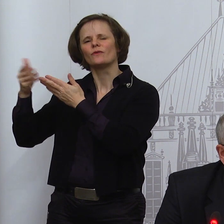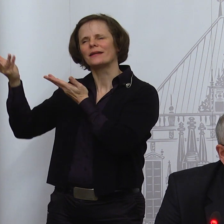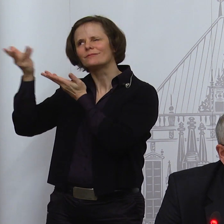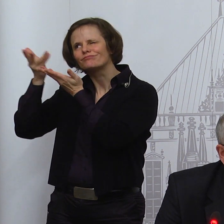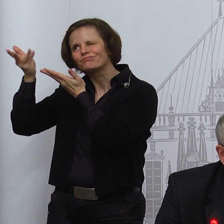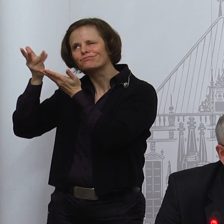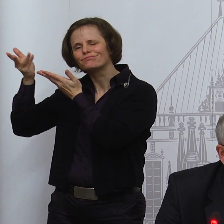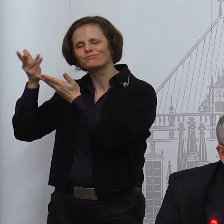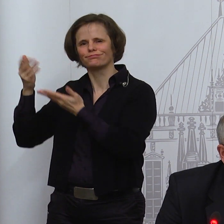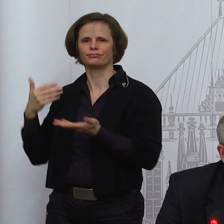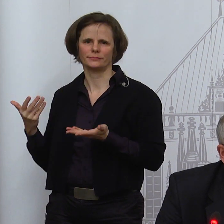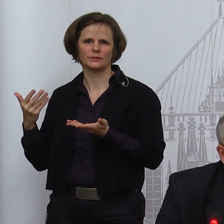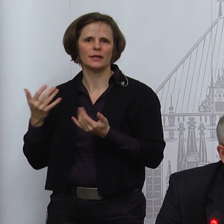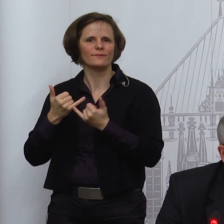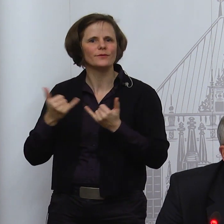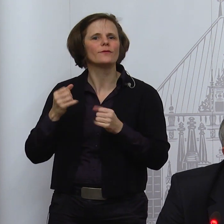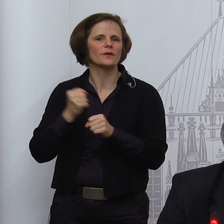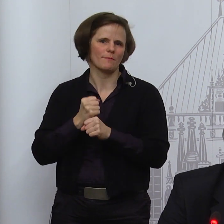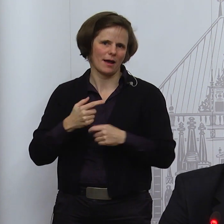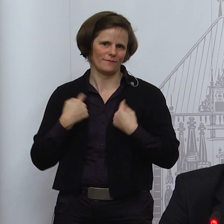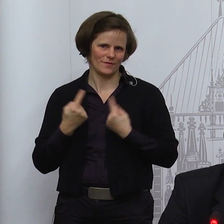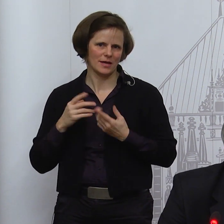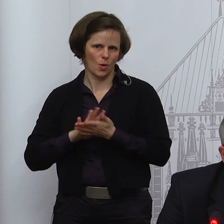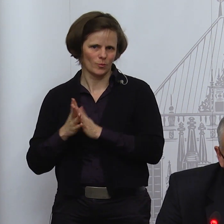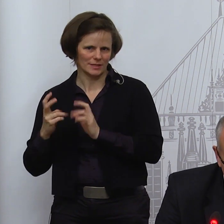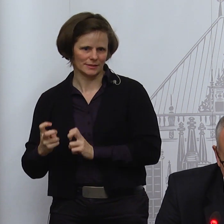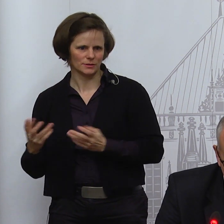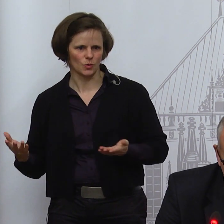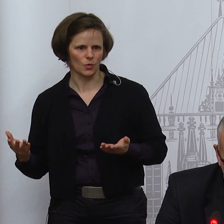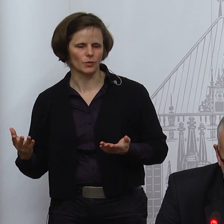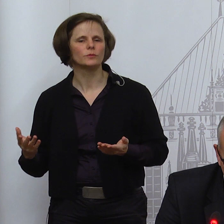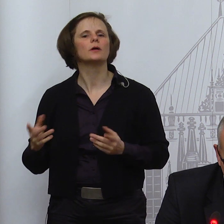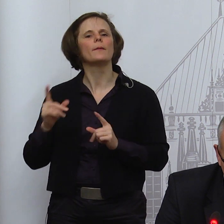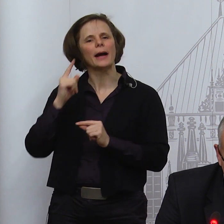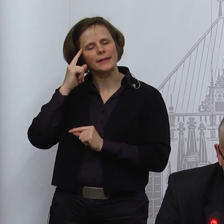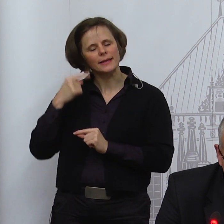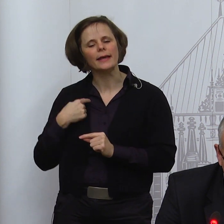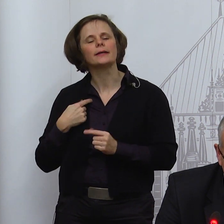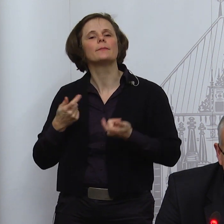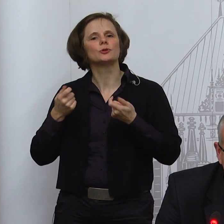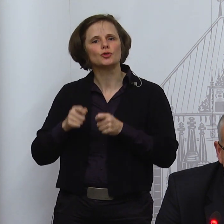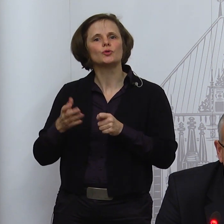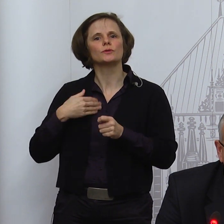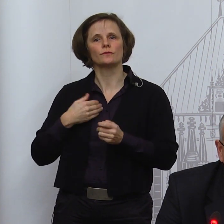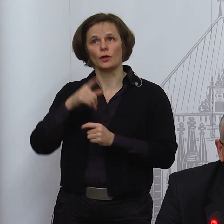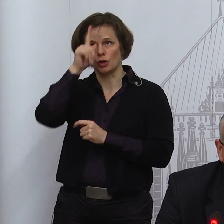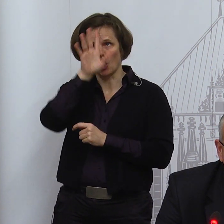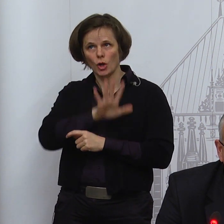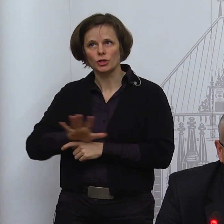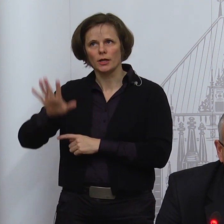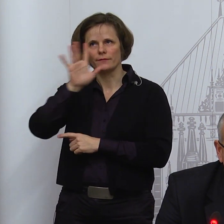eng an den Beschluss halten. Und der Beschluss heißt oder gibt den Spielraum mit jeder Art von